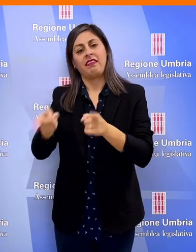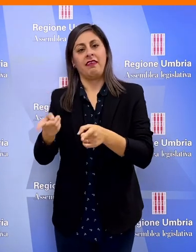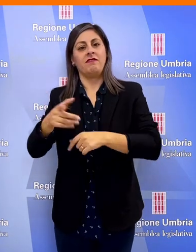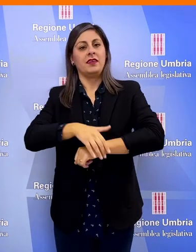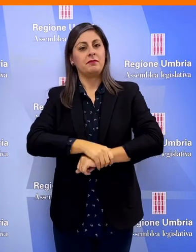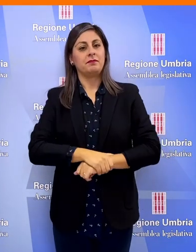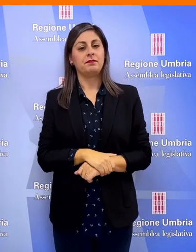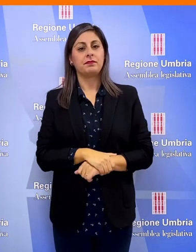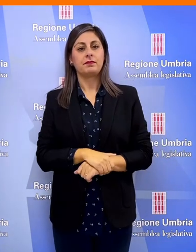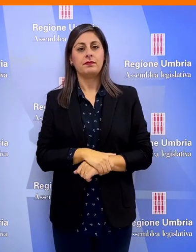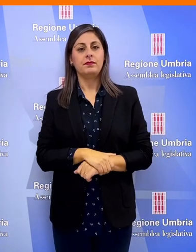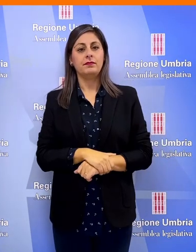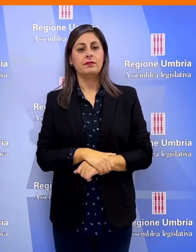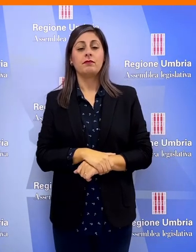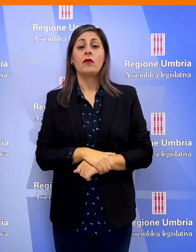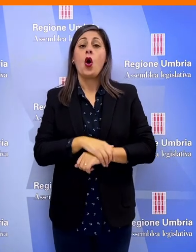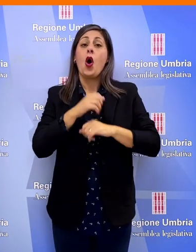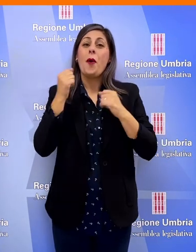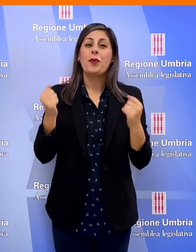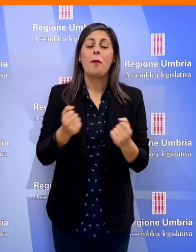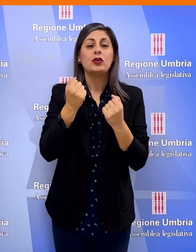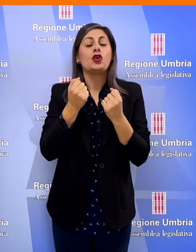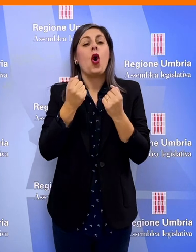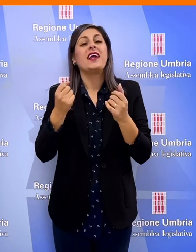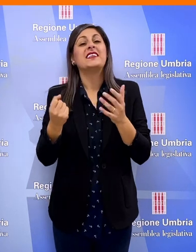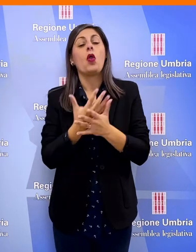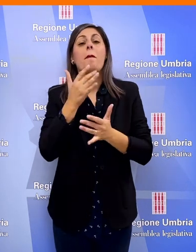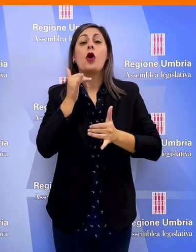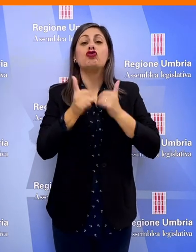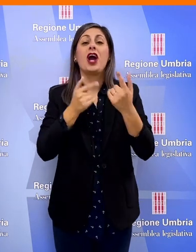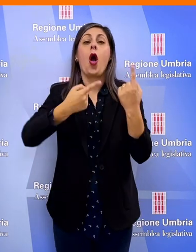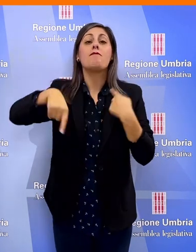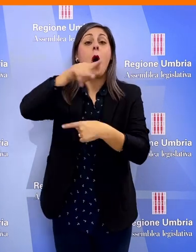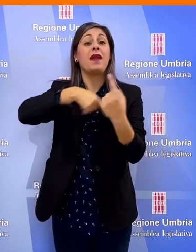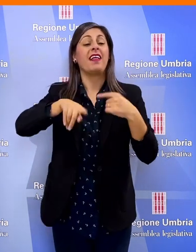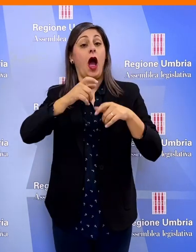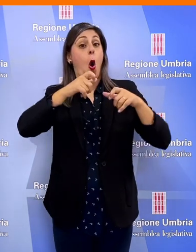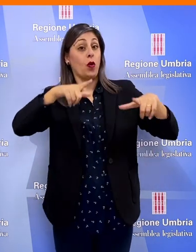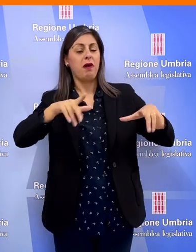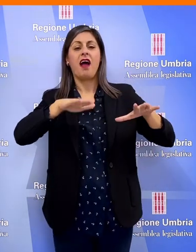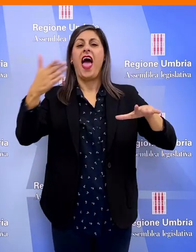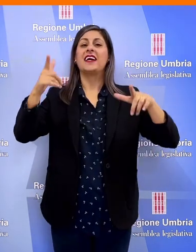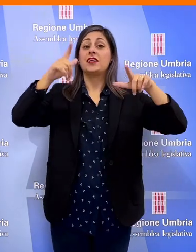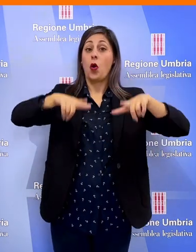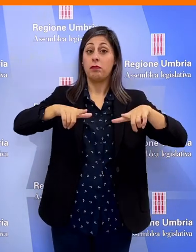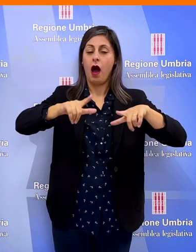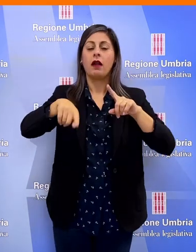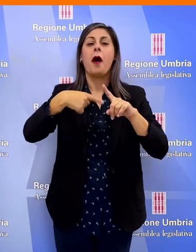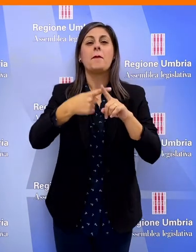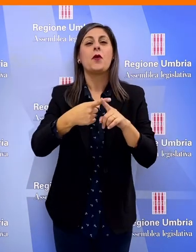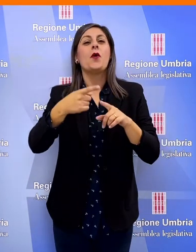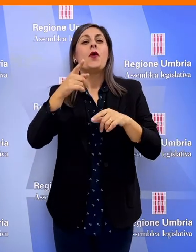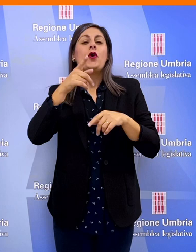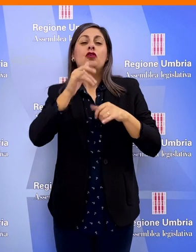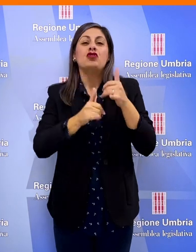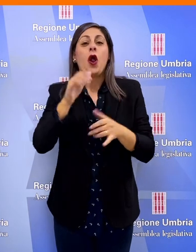cittadini. Promozione e sviluppo della ciclomobilità urbana ed extraurbana e